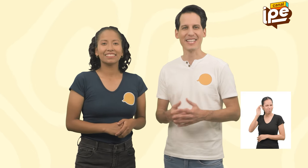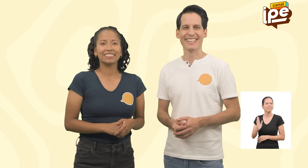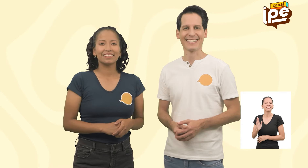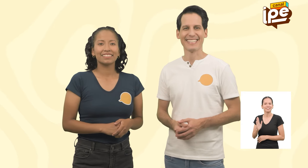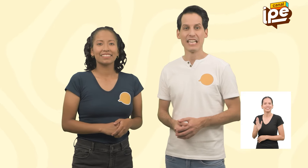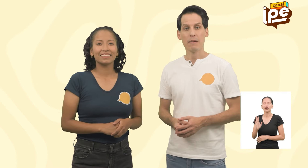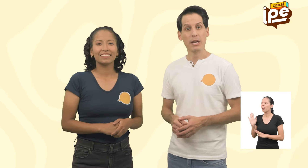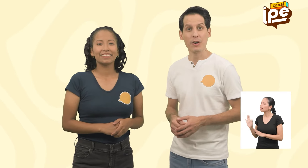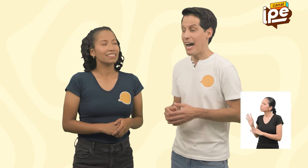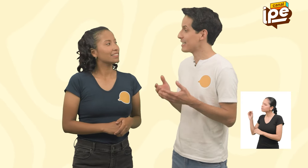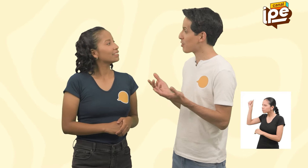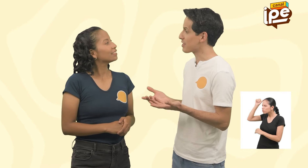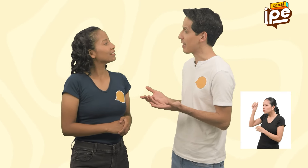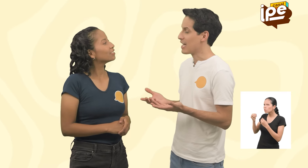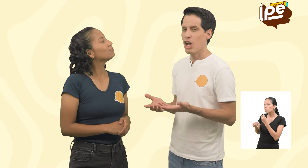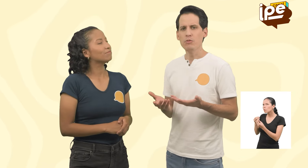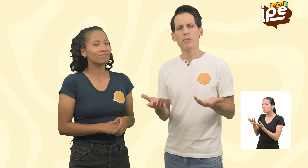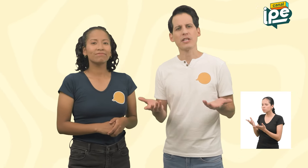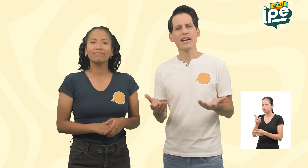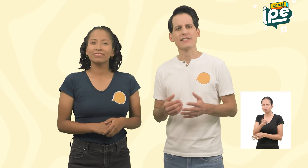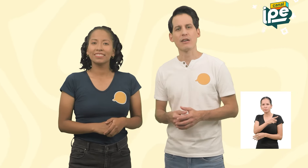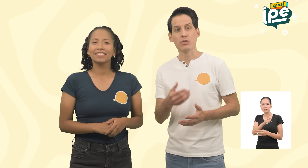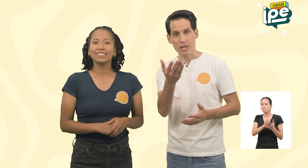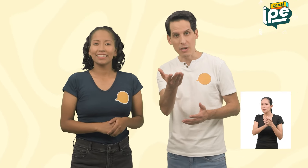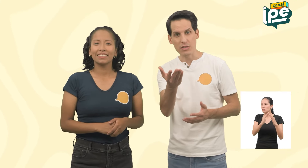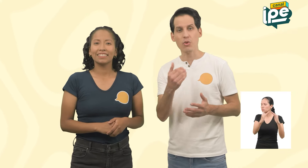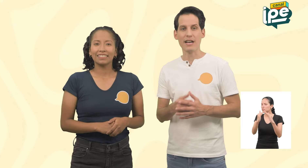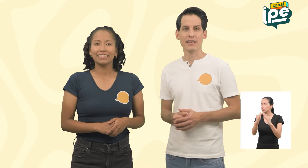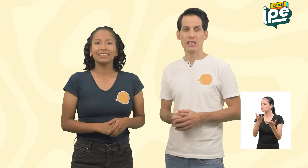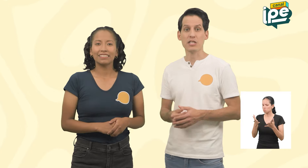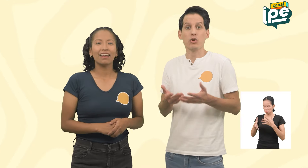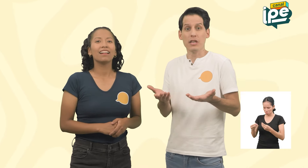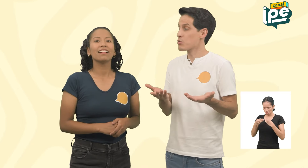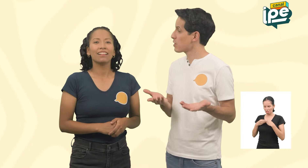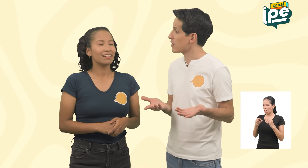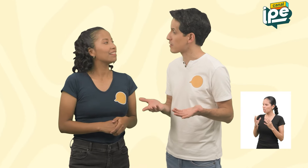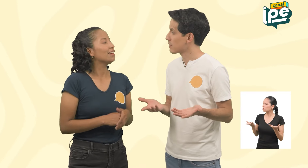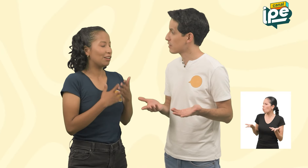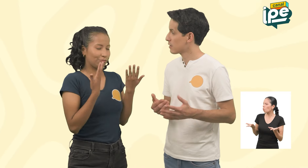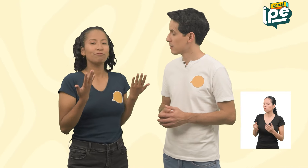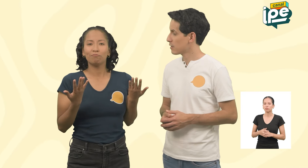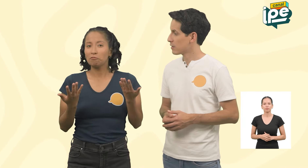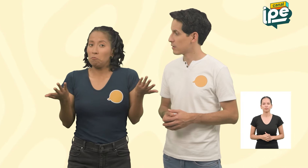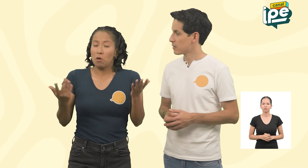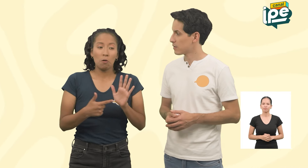olvidar Pero, Ana Rosa ¿Cómo podrían hacer nuestros amigos en sus casas si no tienen sus señas? Pueden